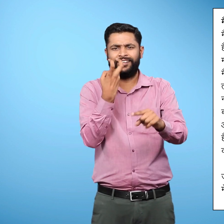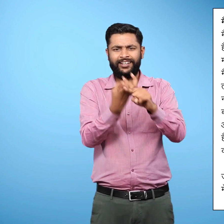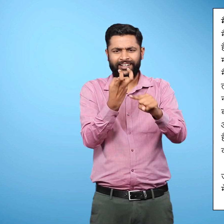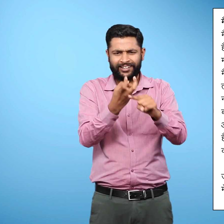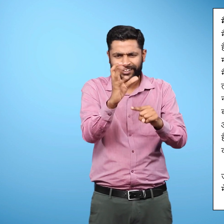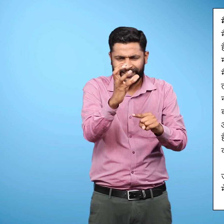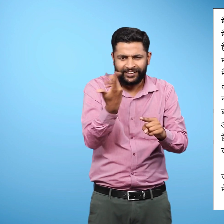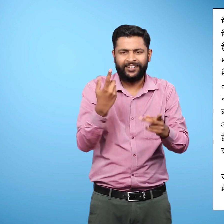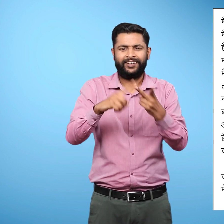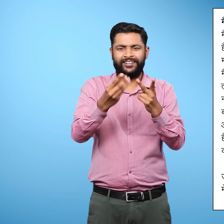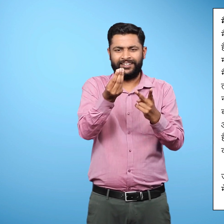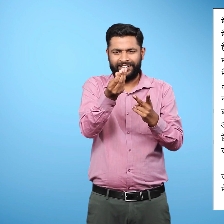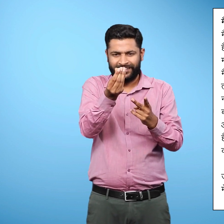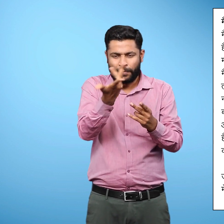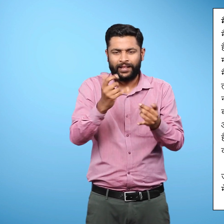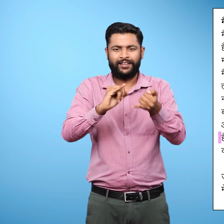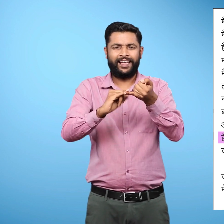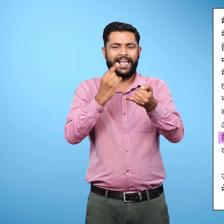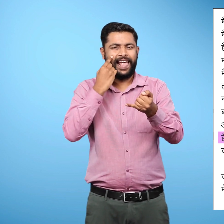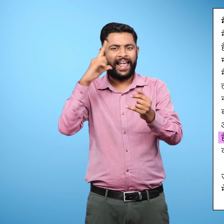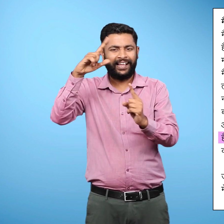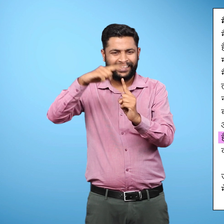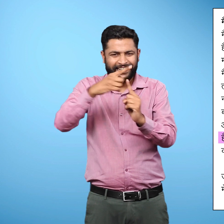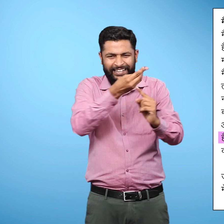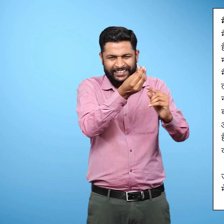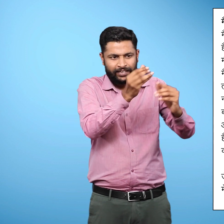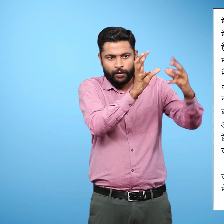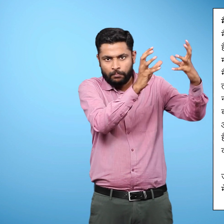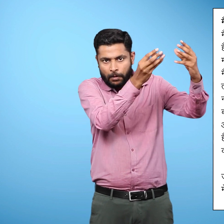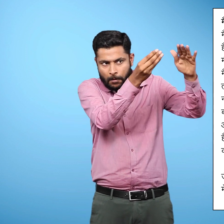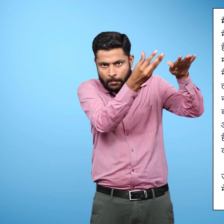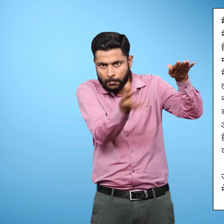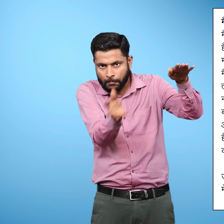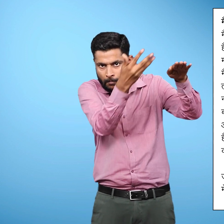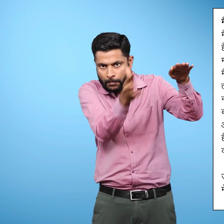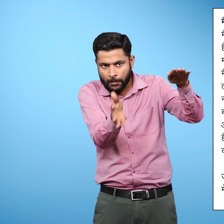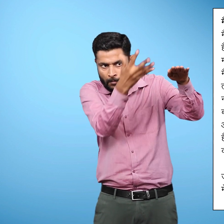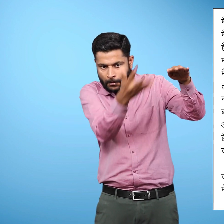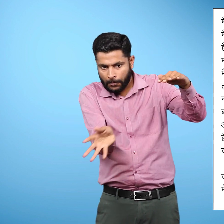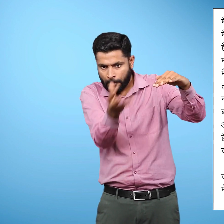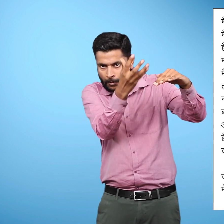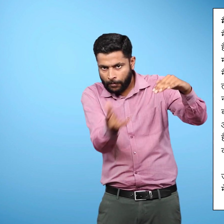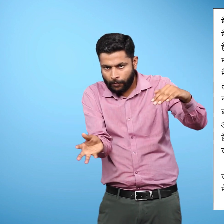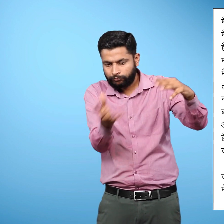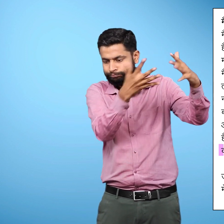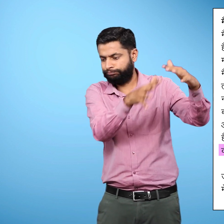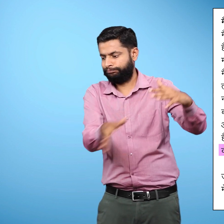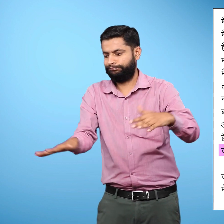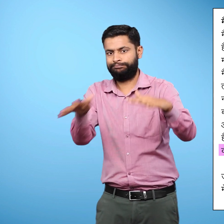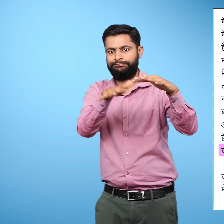तथा उन्हें अपरदित कर देती हैं। वे अपरदित पदार्थों को अपने साथ आगे की ओर ले जाती